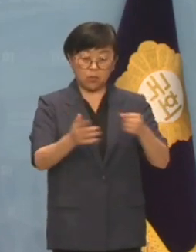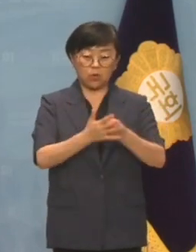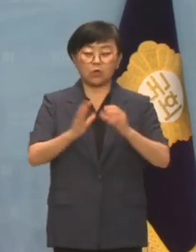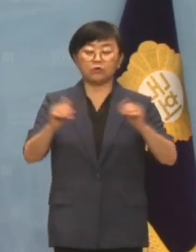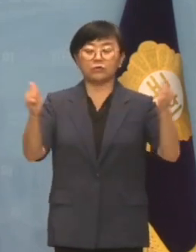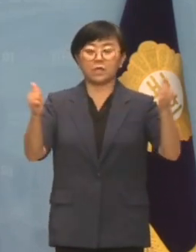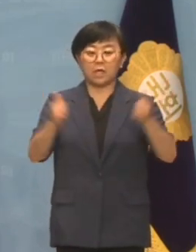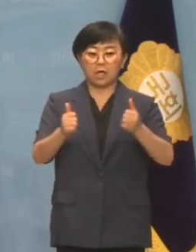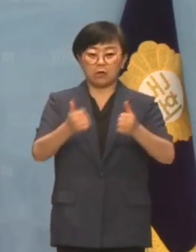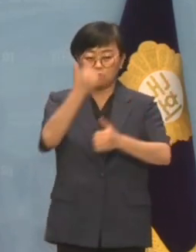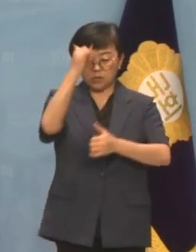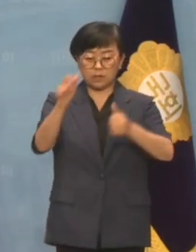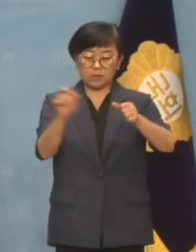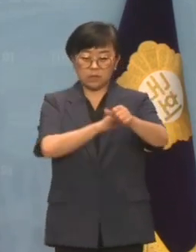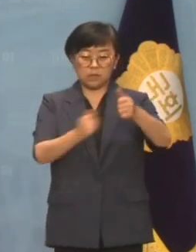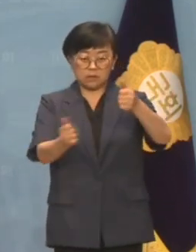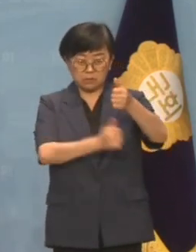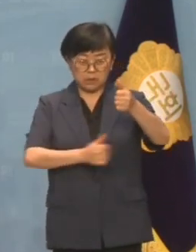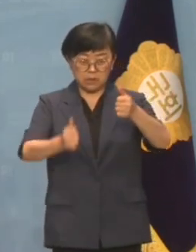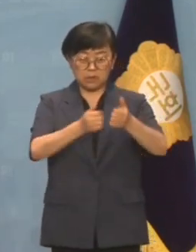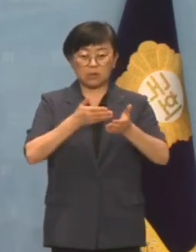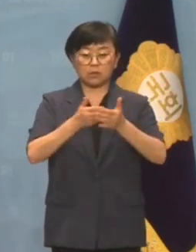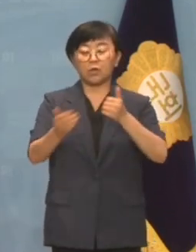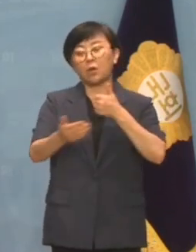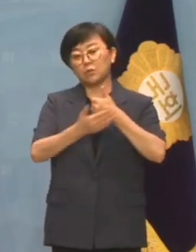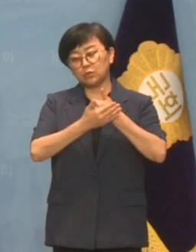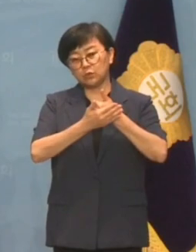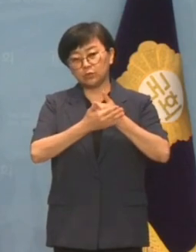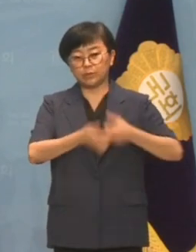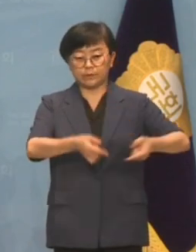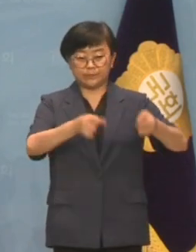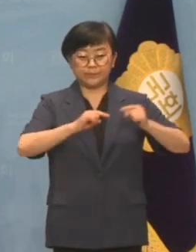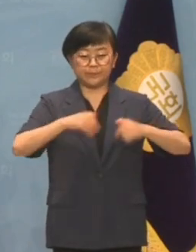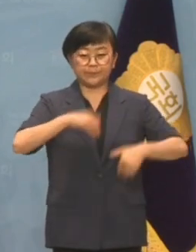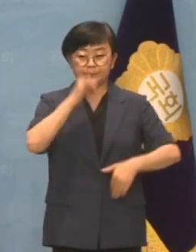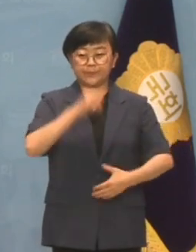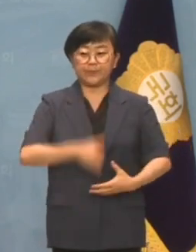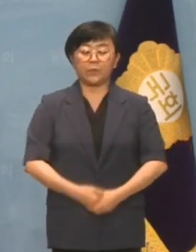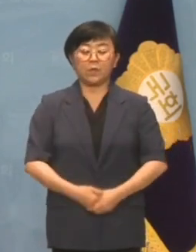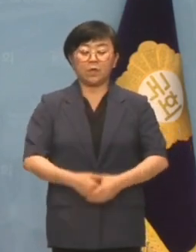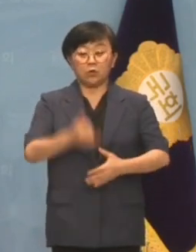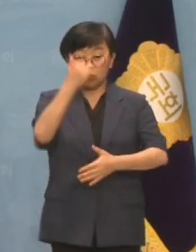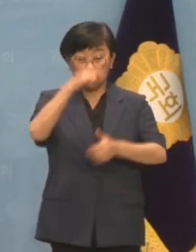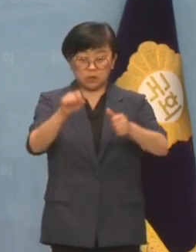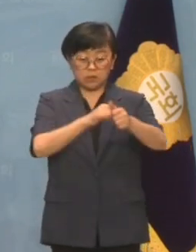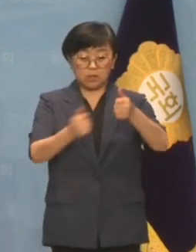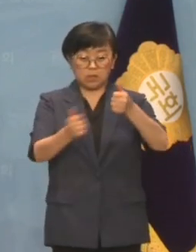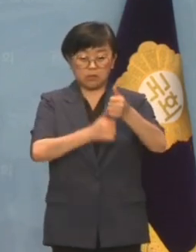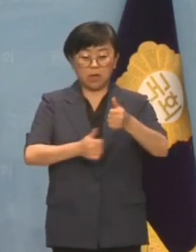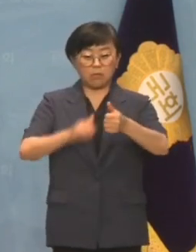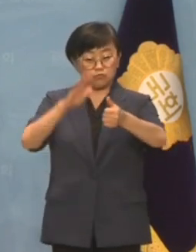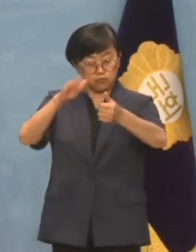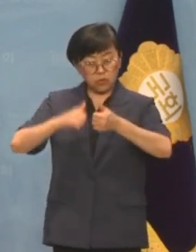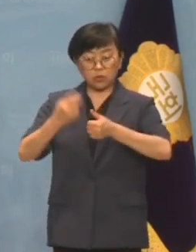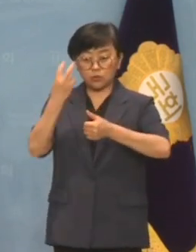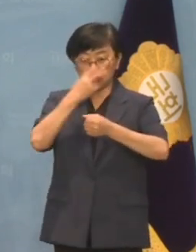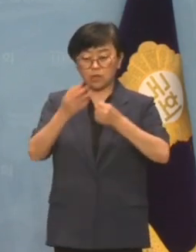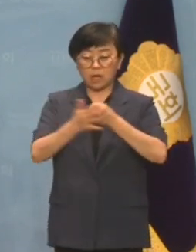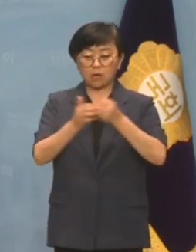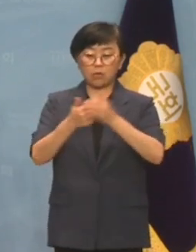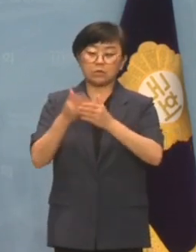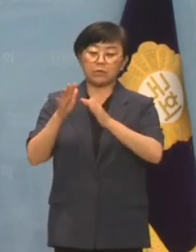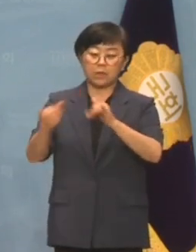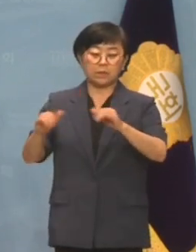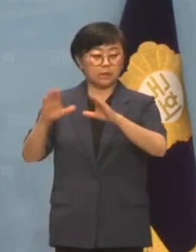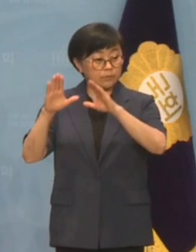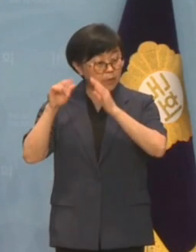국회의 윤리특위가 열리도록 협조하는 것뿐입니다. 윤리특위가 김 의원을 조사하고 전문가 등의